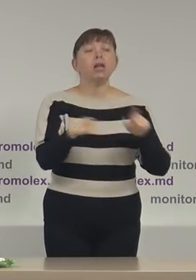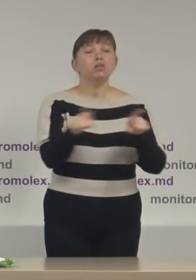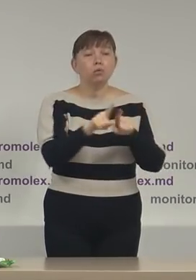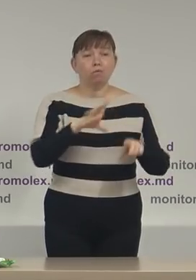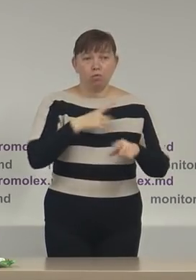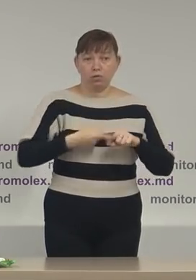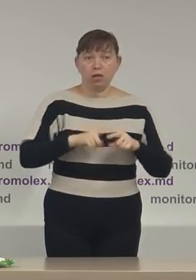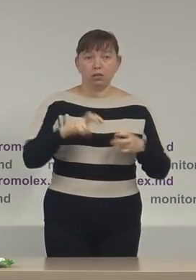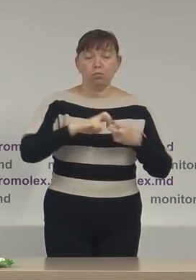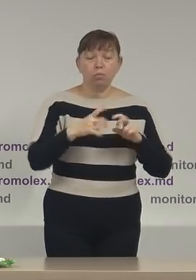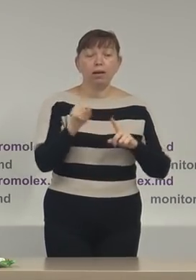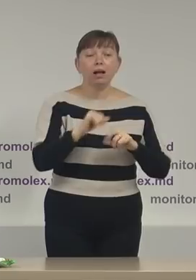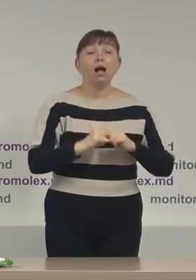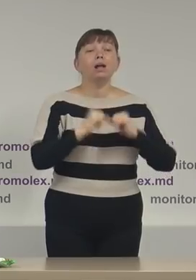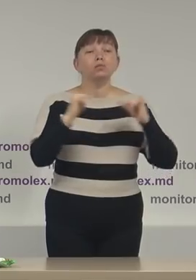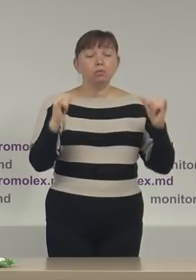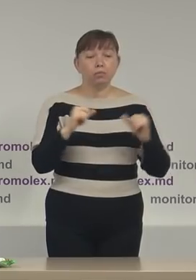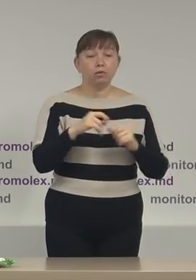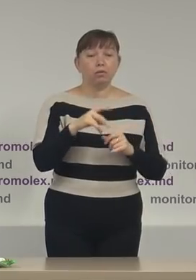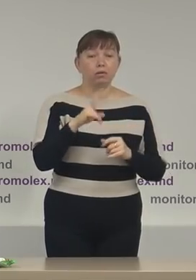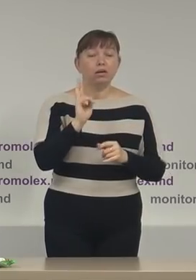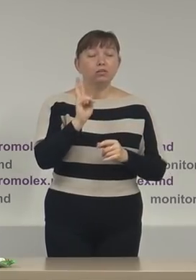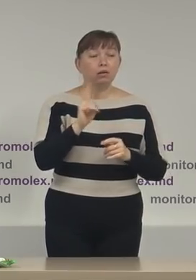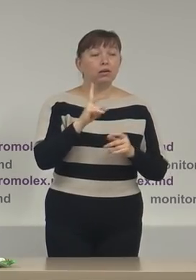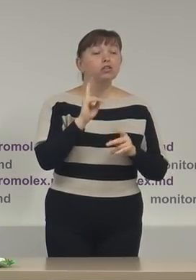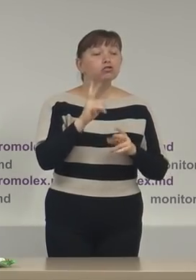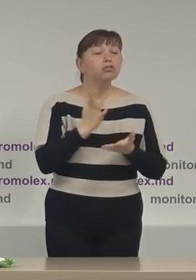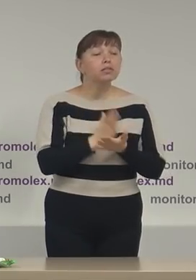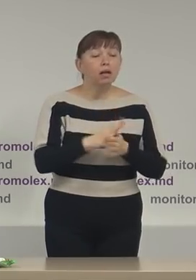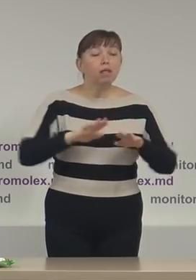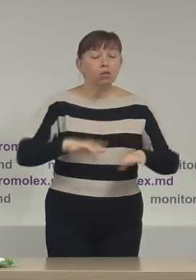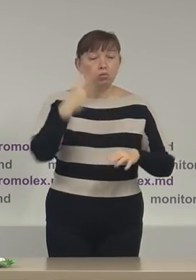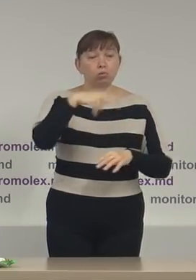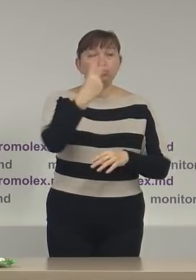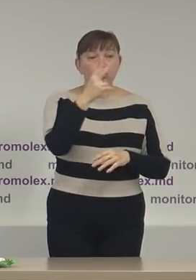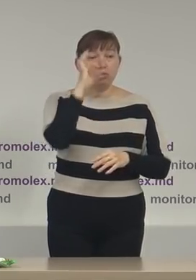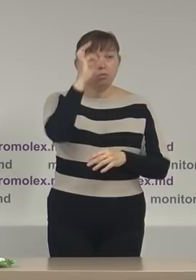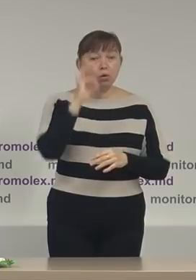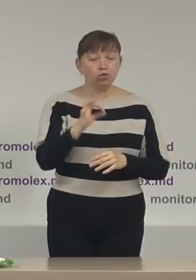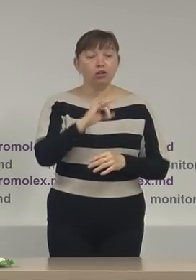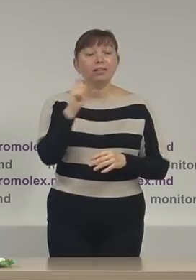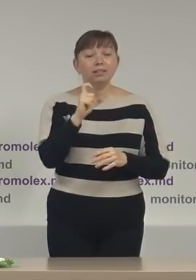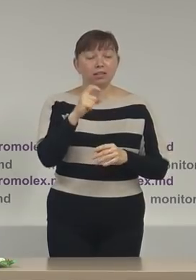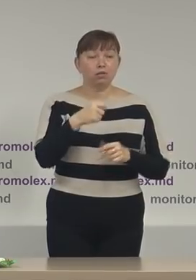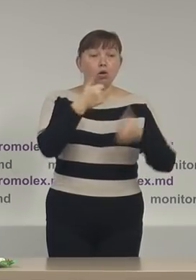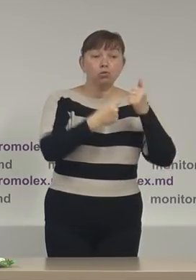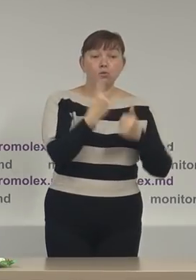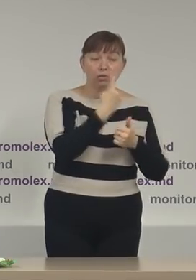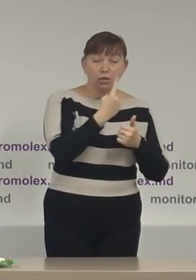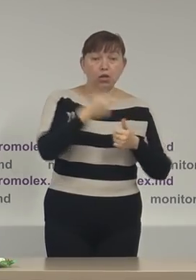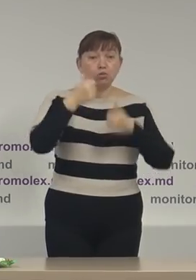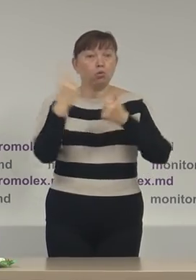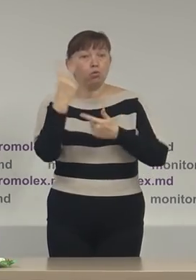această problemă de creștere a numărului de votanți la locul aflării cu 22% dintre turul 1 și turul 2